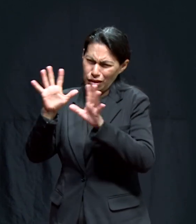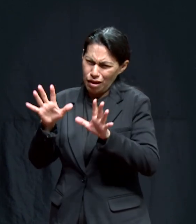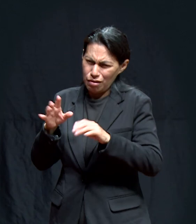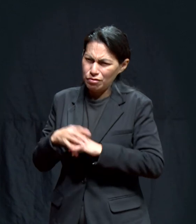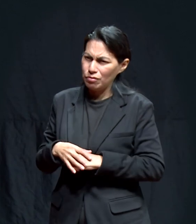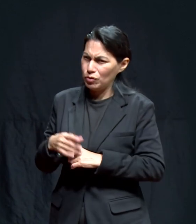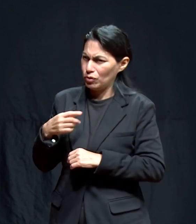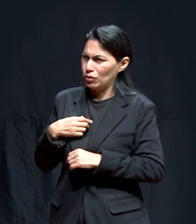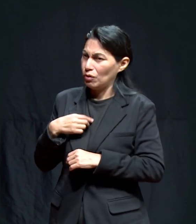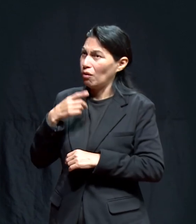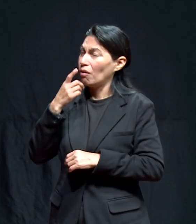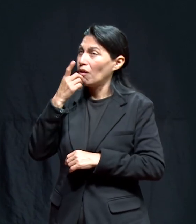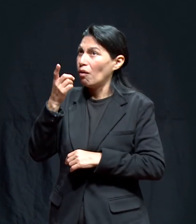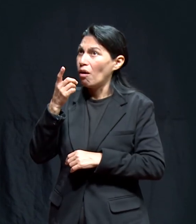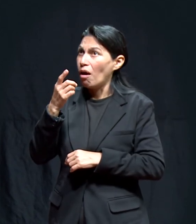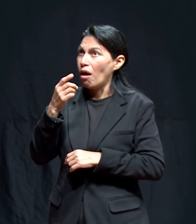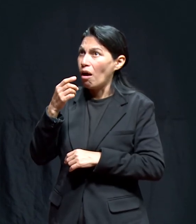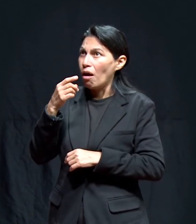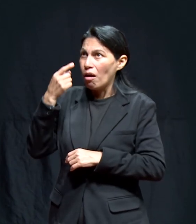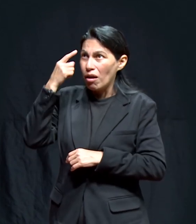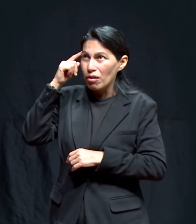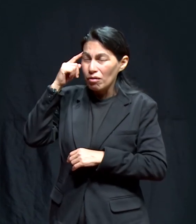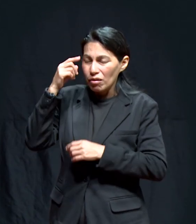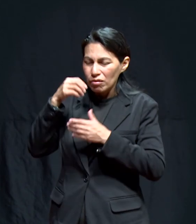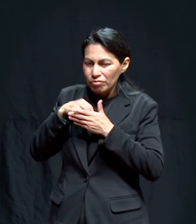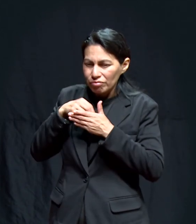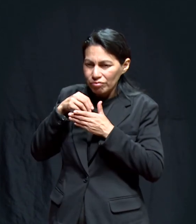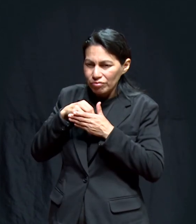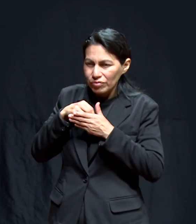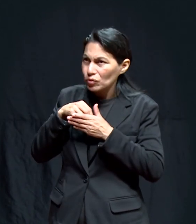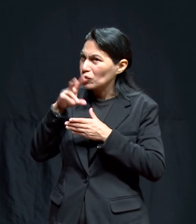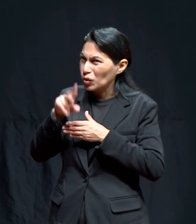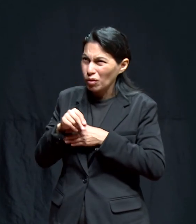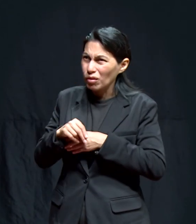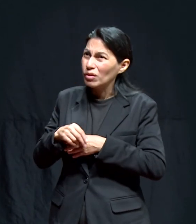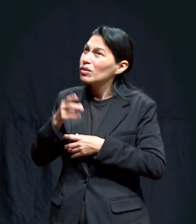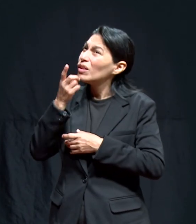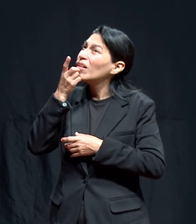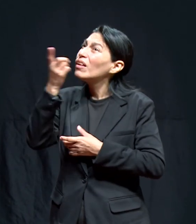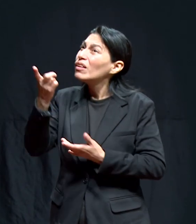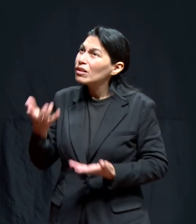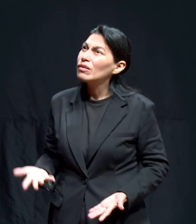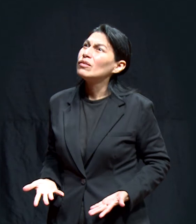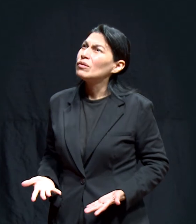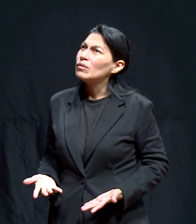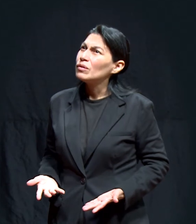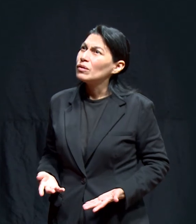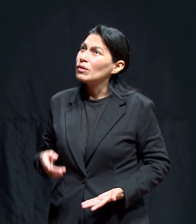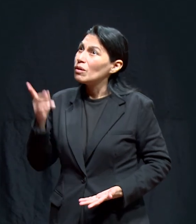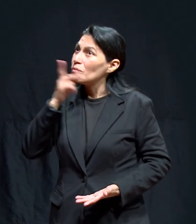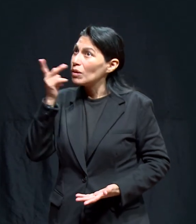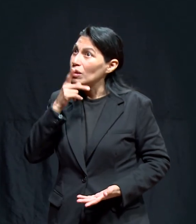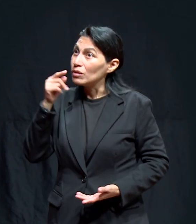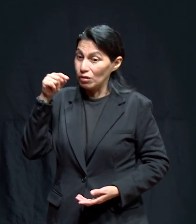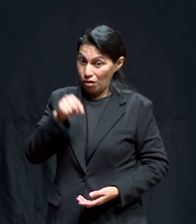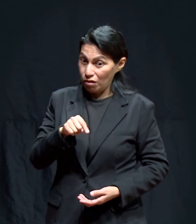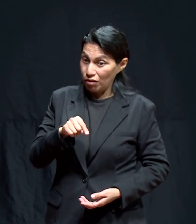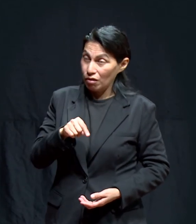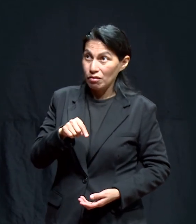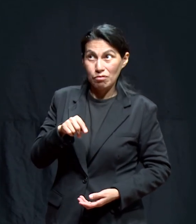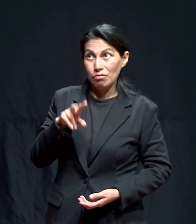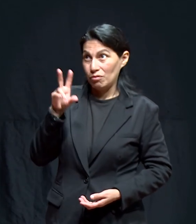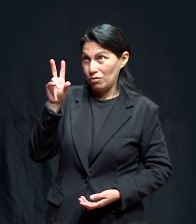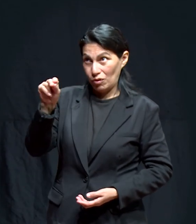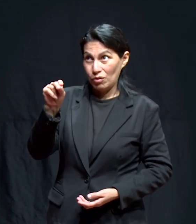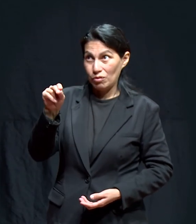yo no yo no creo que le estoy ocultando que si estoy enojado cuando usted ay no fíjese padre no sabes padre no me pongas el